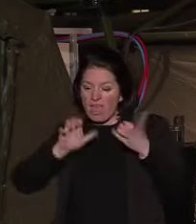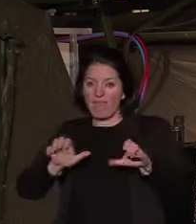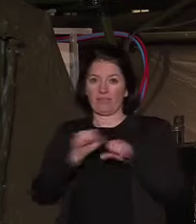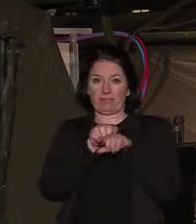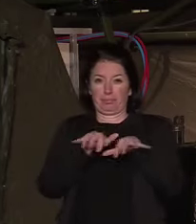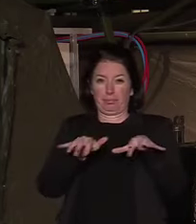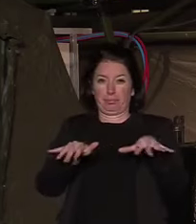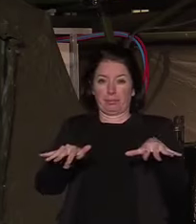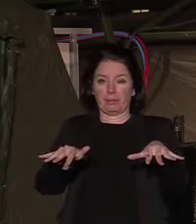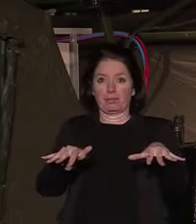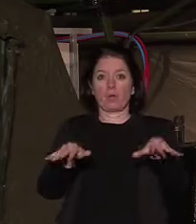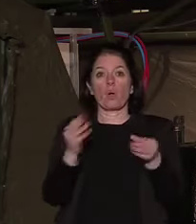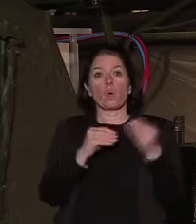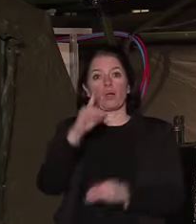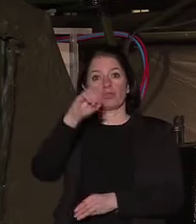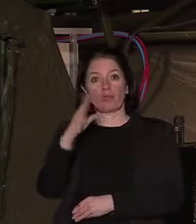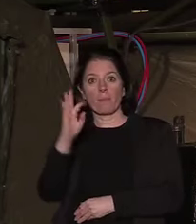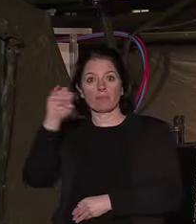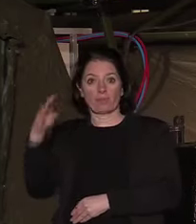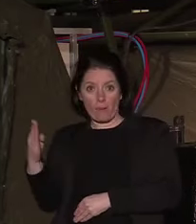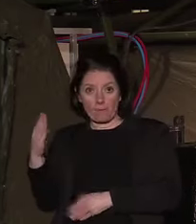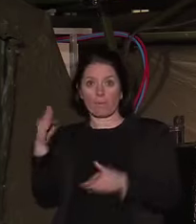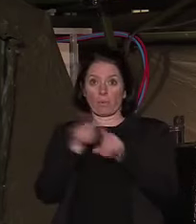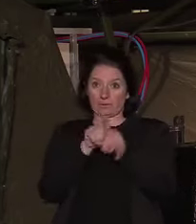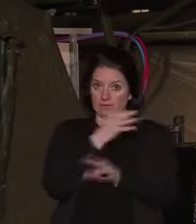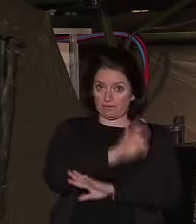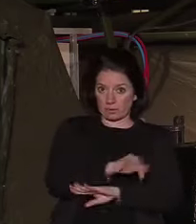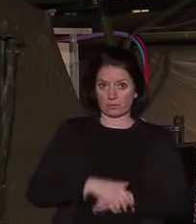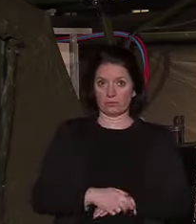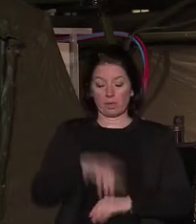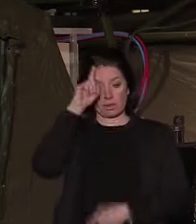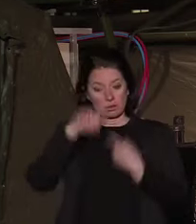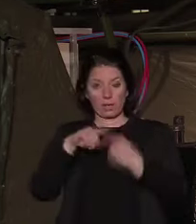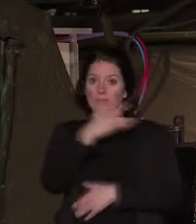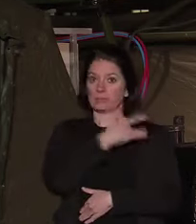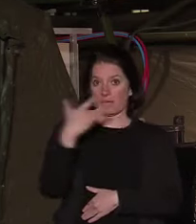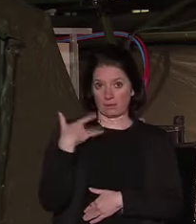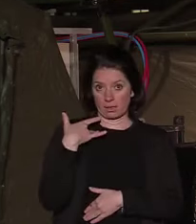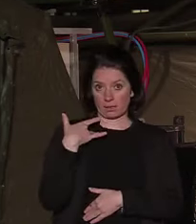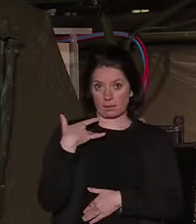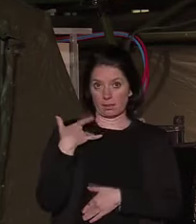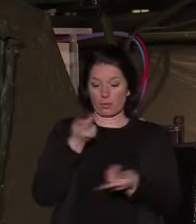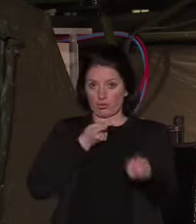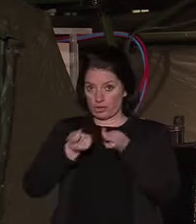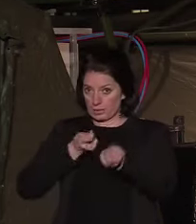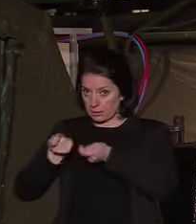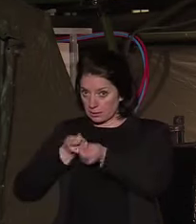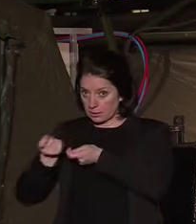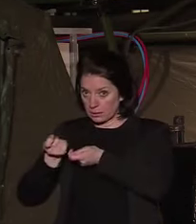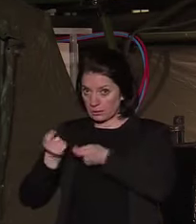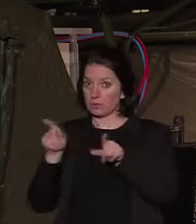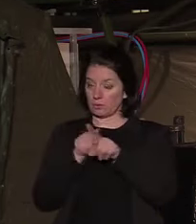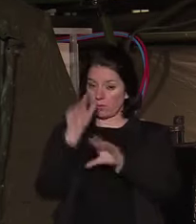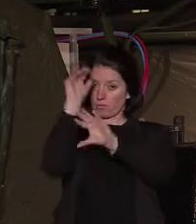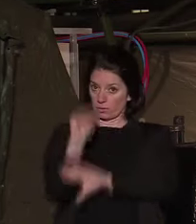en métropole et en Outre-mer, en particulier dans les domaines sanitaires, logistiques et de la